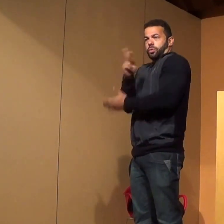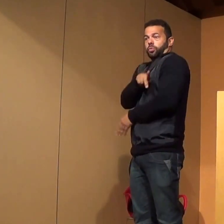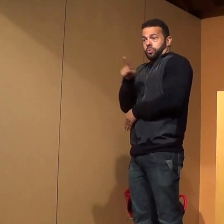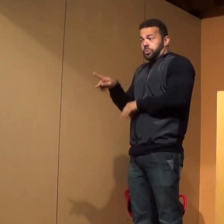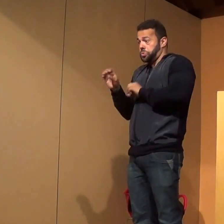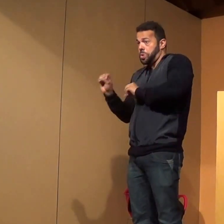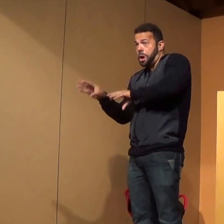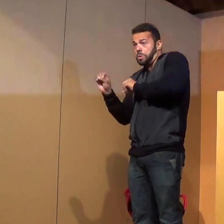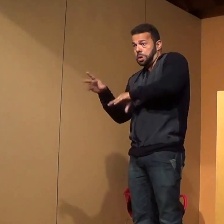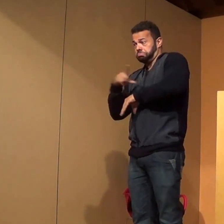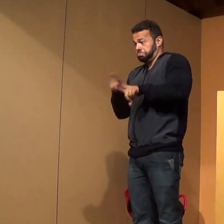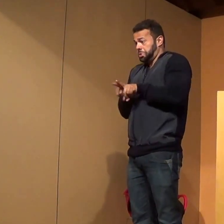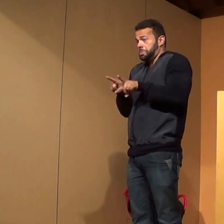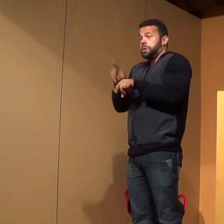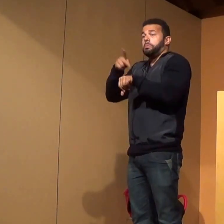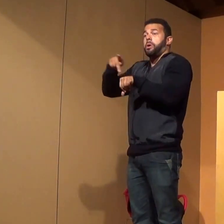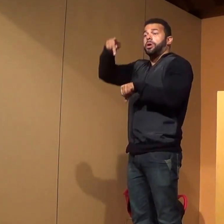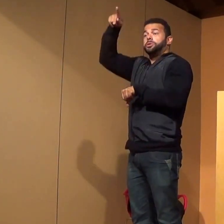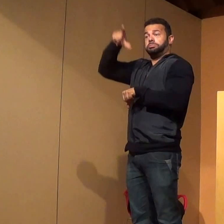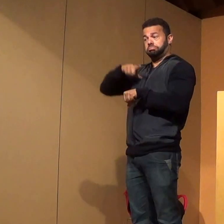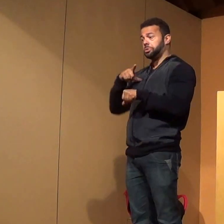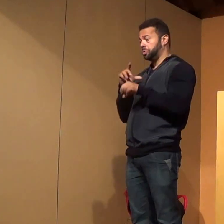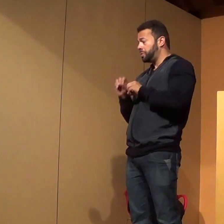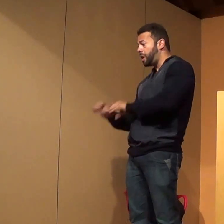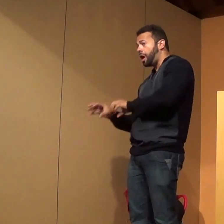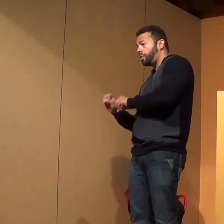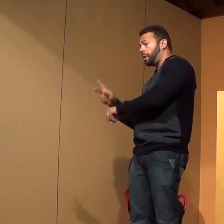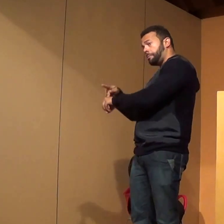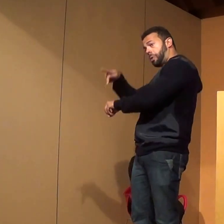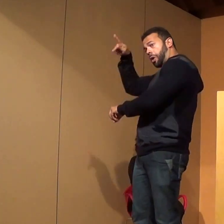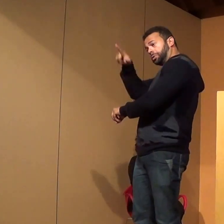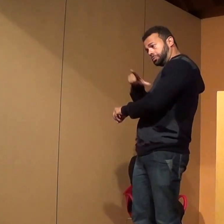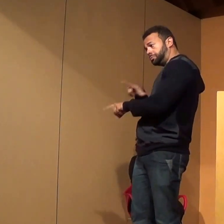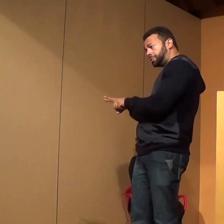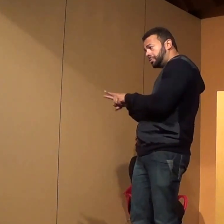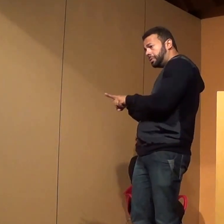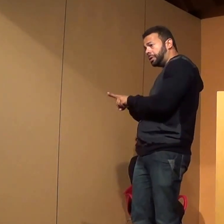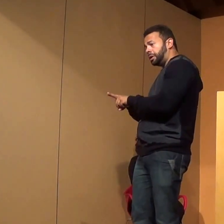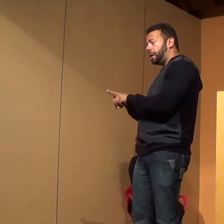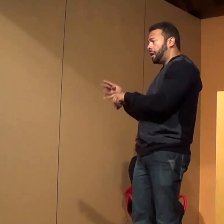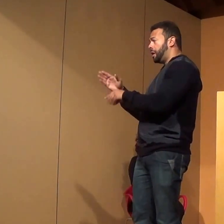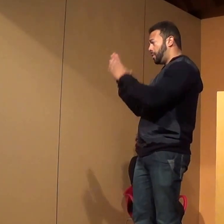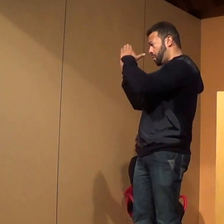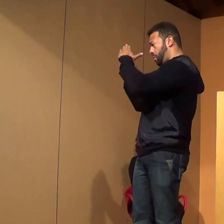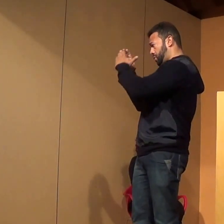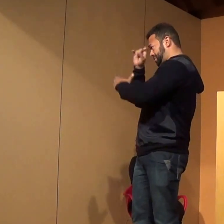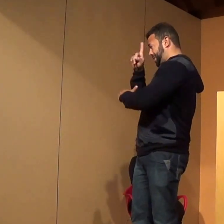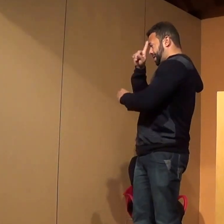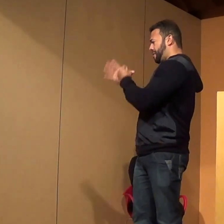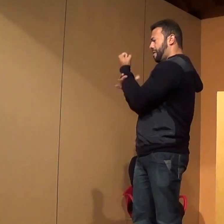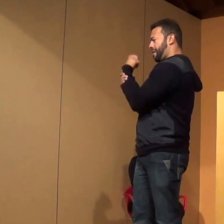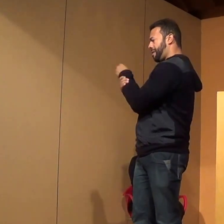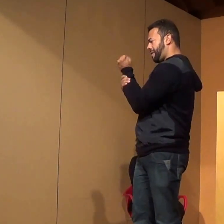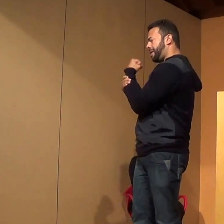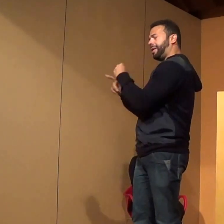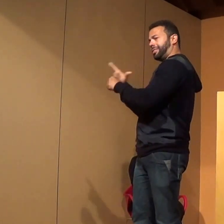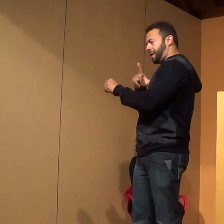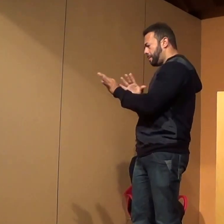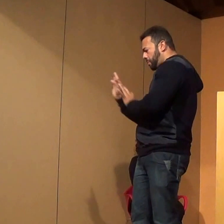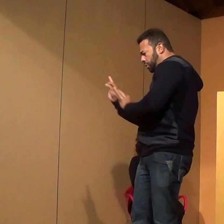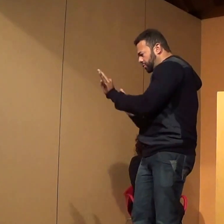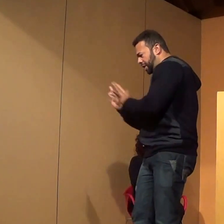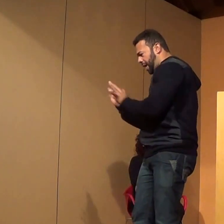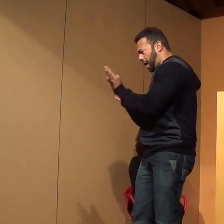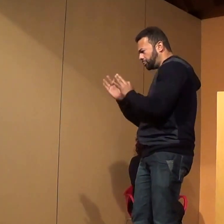bloco, na pós-graduação, né? Mas lá no Hospital de Rehabilitação temos alguns projetos com ex